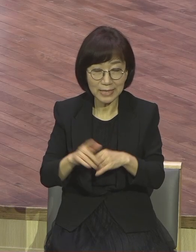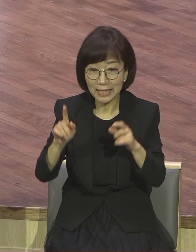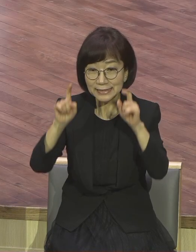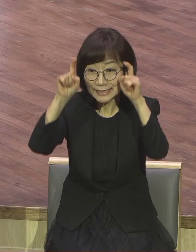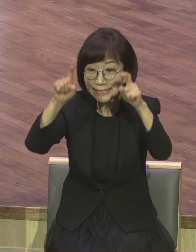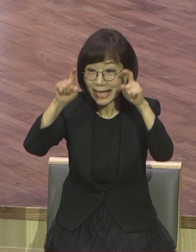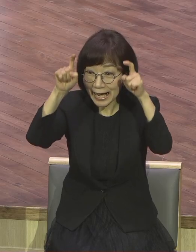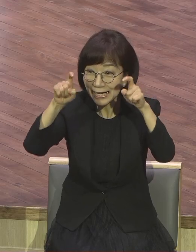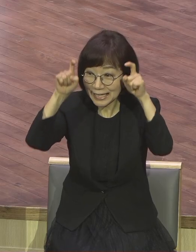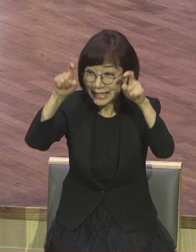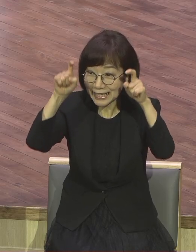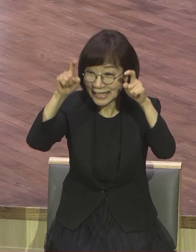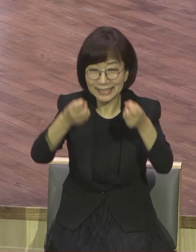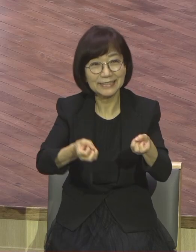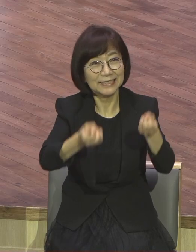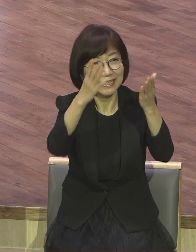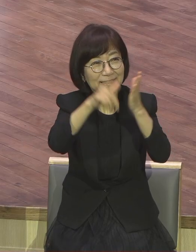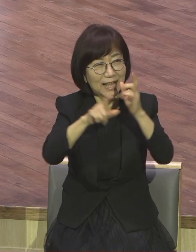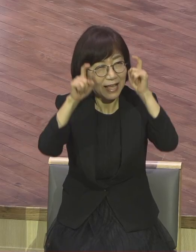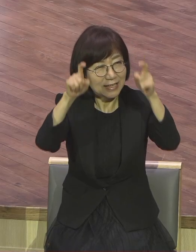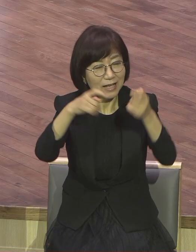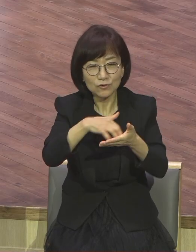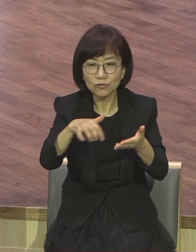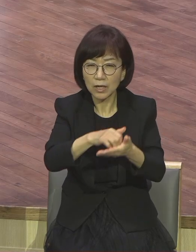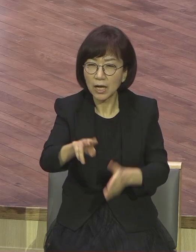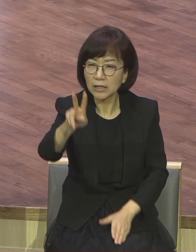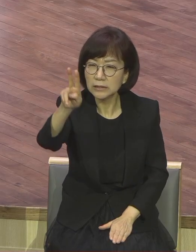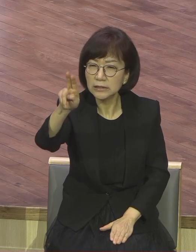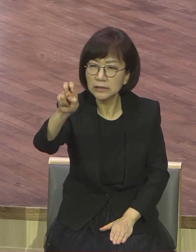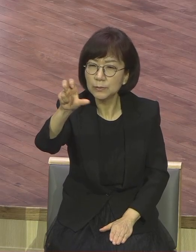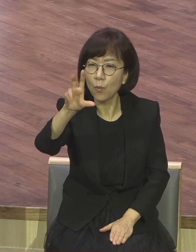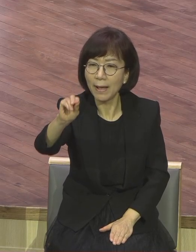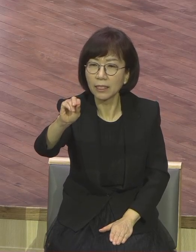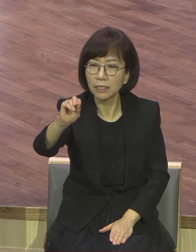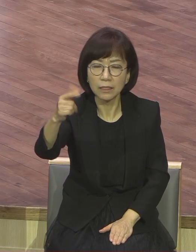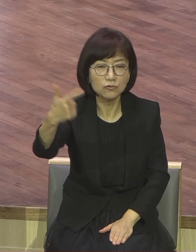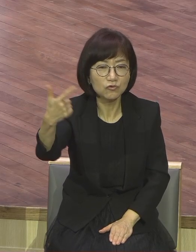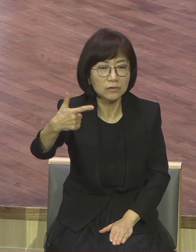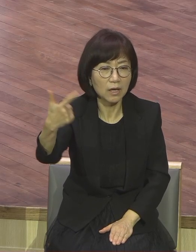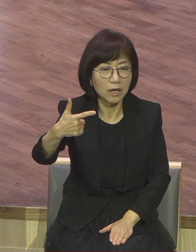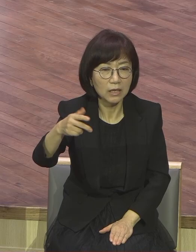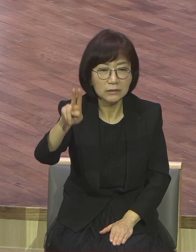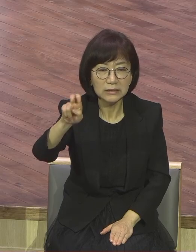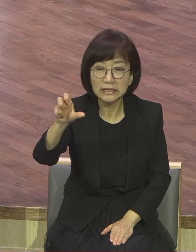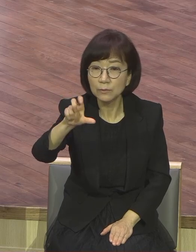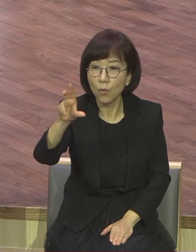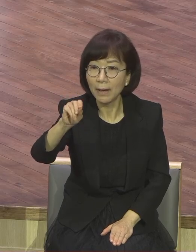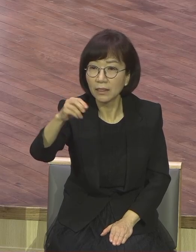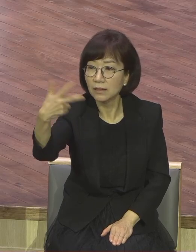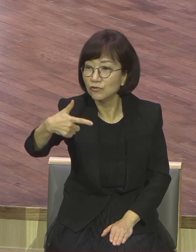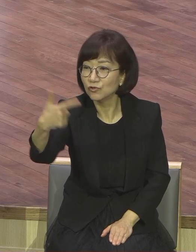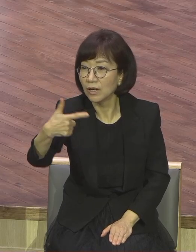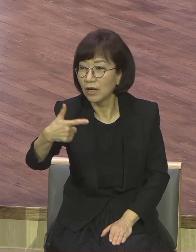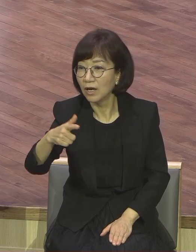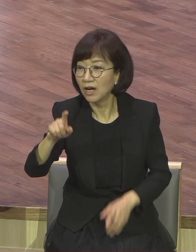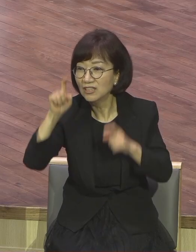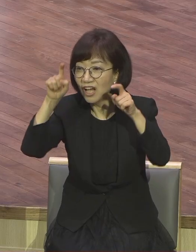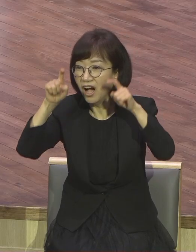얼마라였느냐 많을 때는 25만 6천 5백 마리 25만 6천 5백 마리 끝이 안 보입니다.